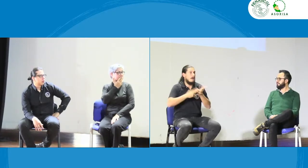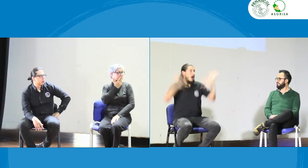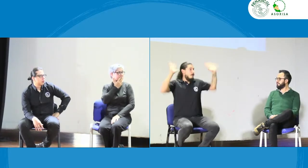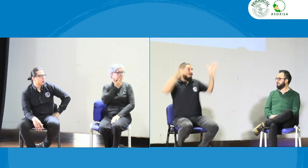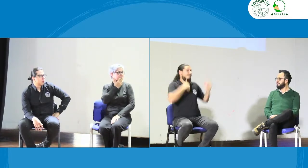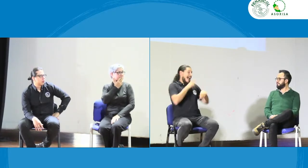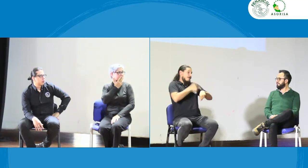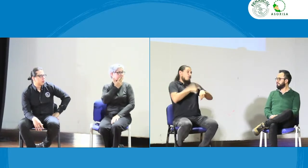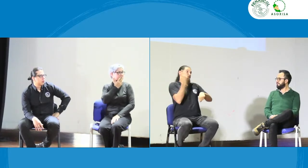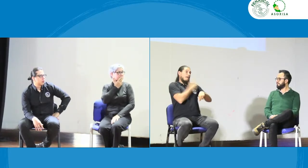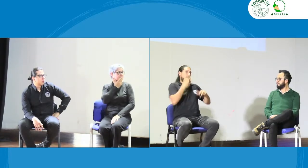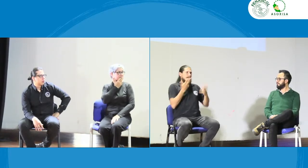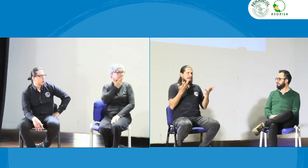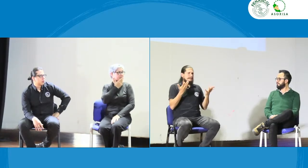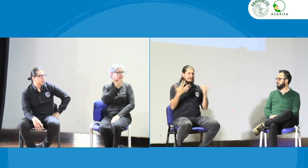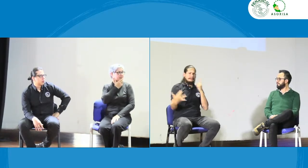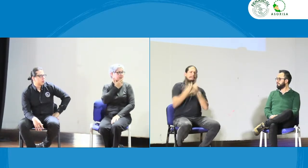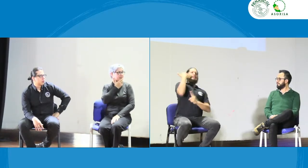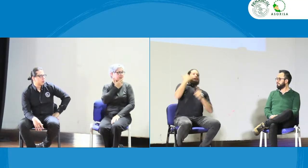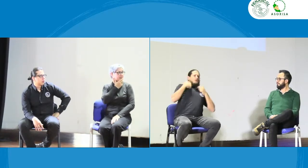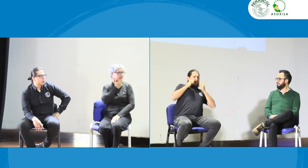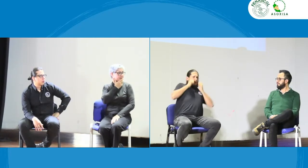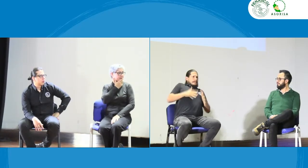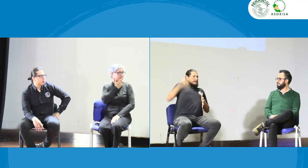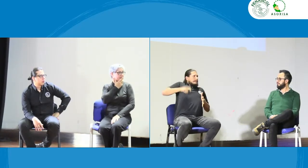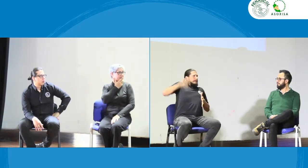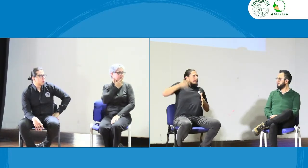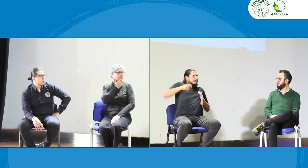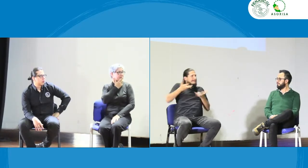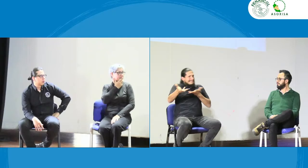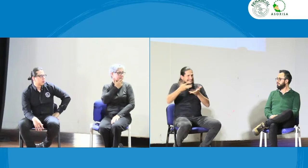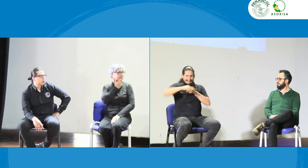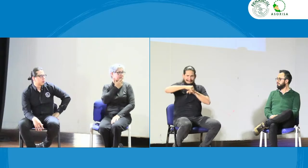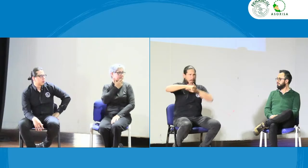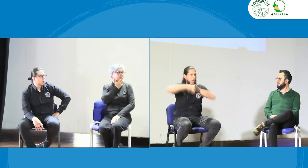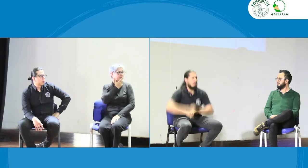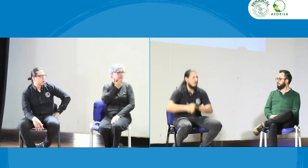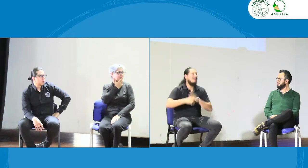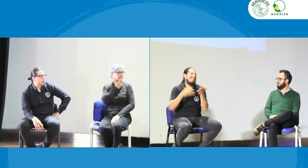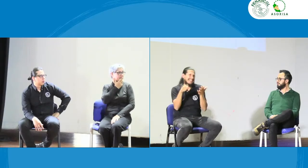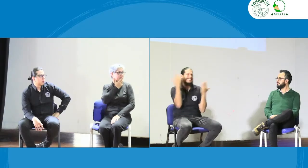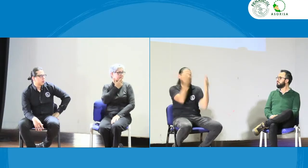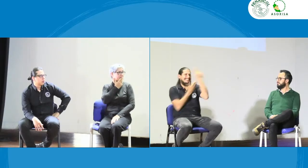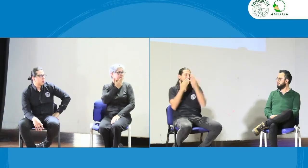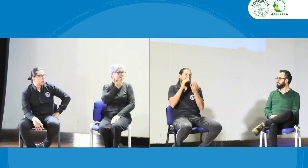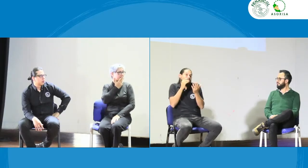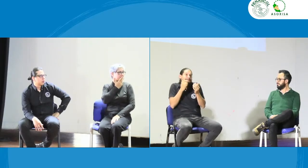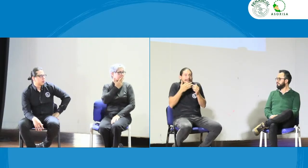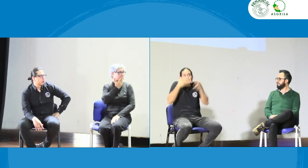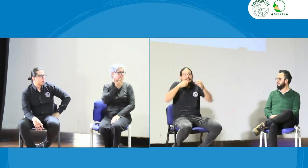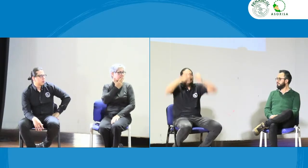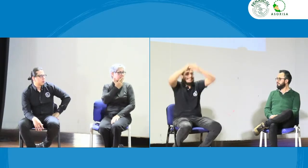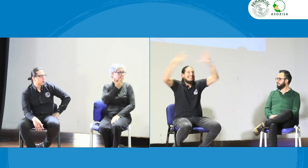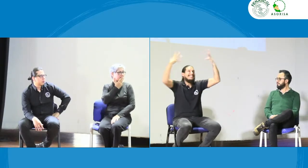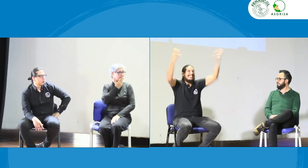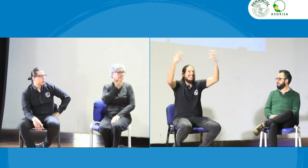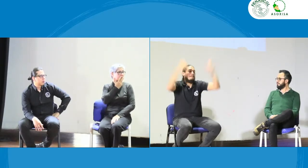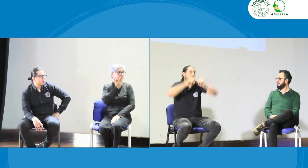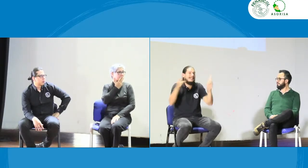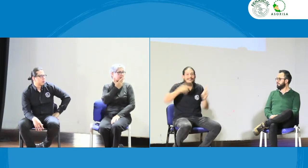suerte pasa y necesita algo y la interesa ay no mira qué pena estoy ocupado entonces ¿dónde está la garantía de esos derechos? entonces eso es lo que yo